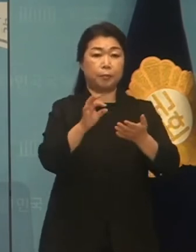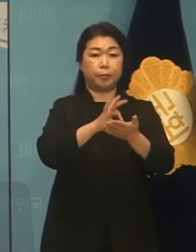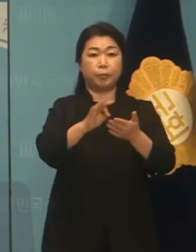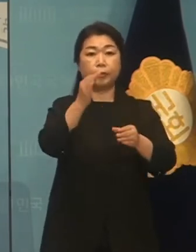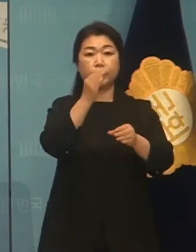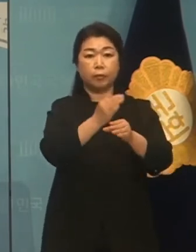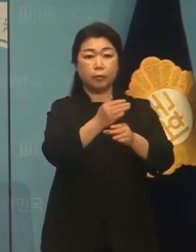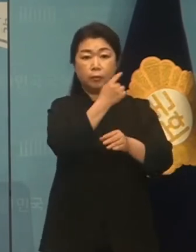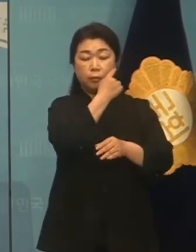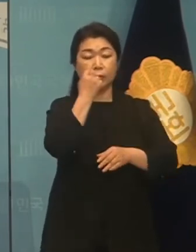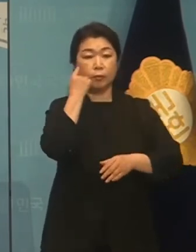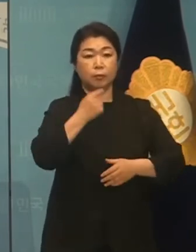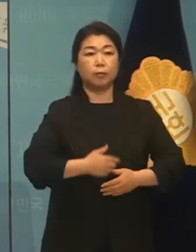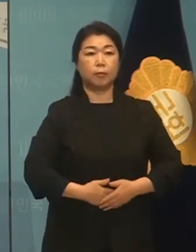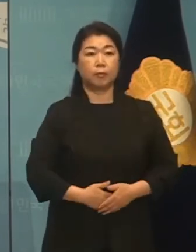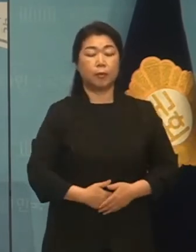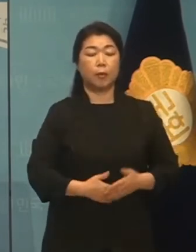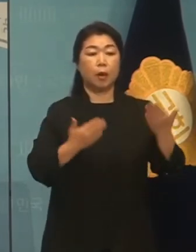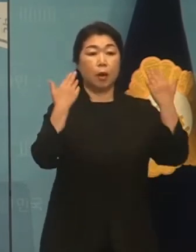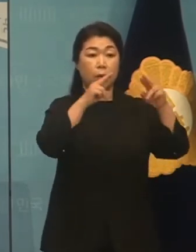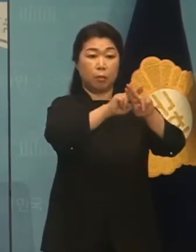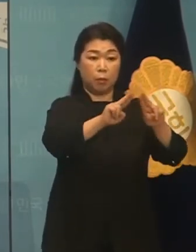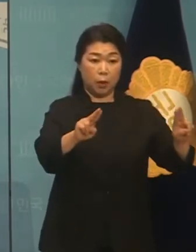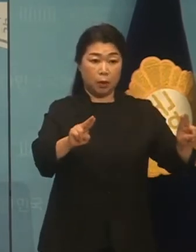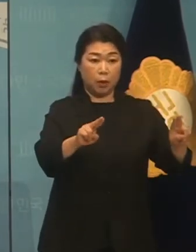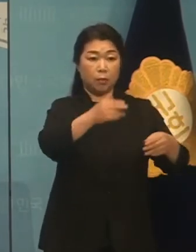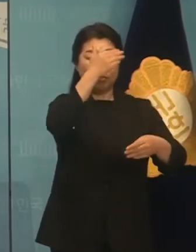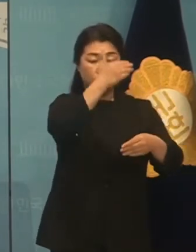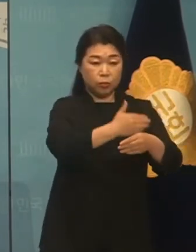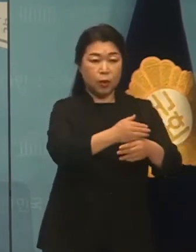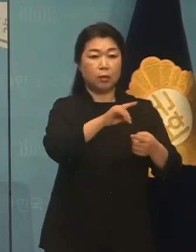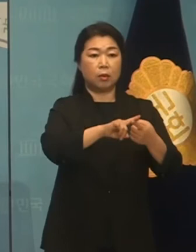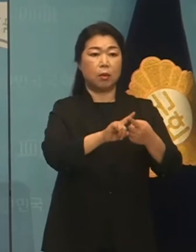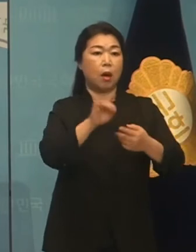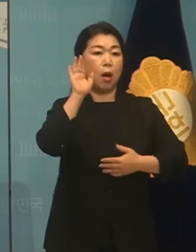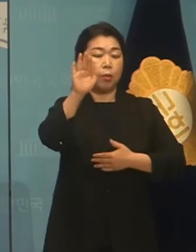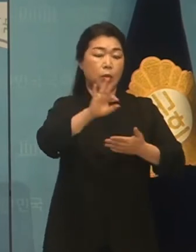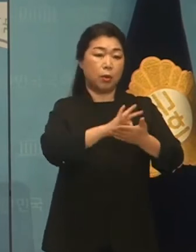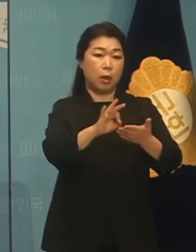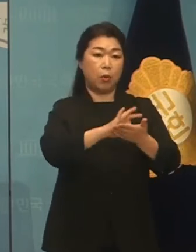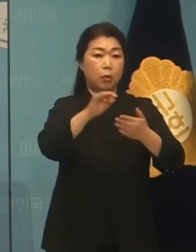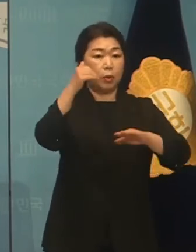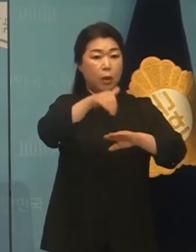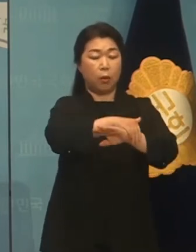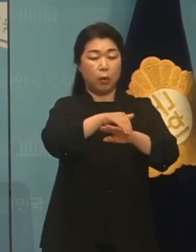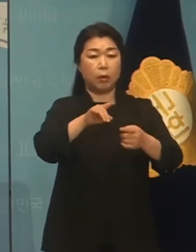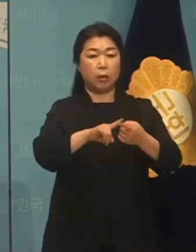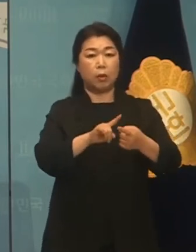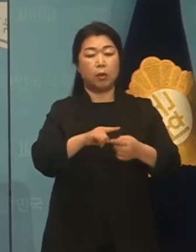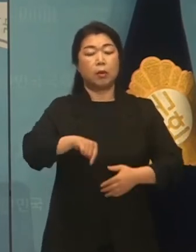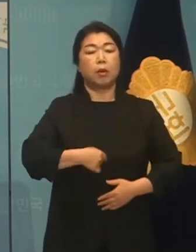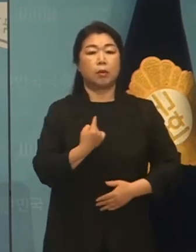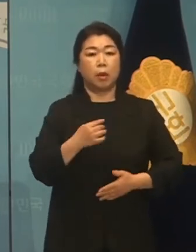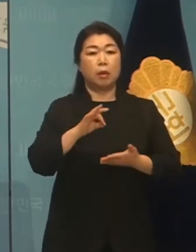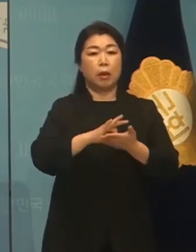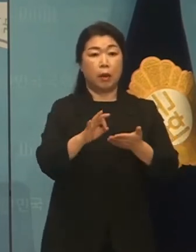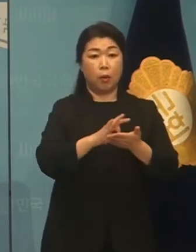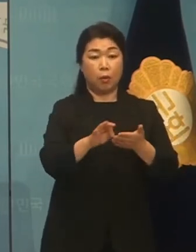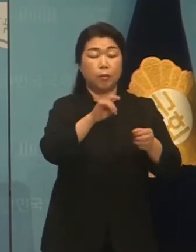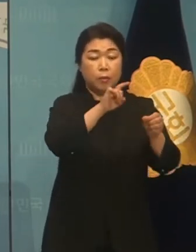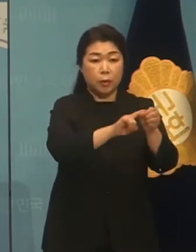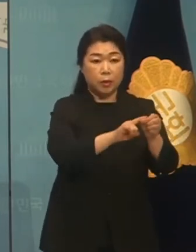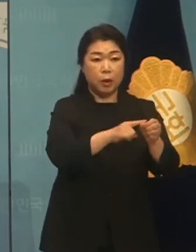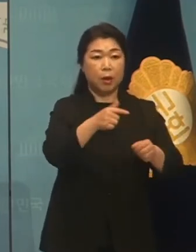있었습니다 폐교에 대한 향후 이용 계획에 대해서는 자체 활용이 4